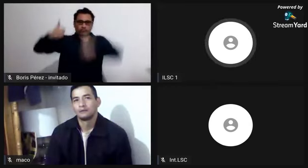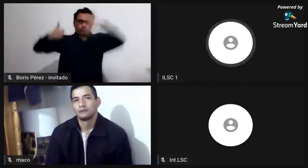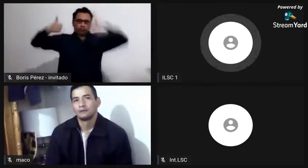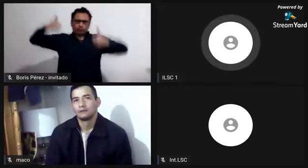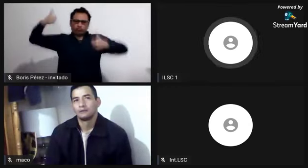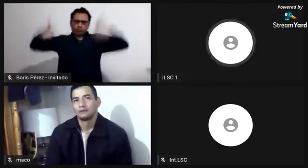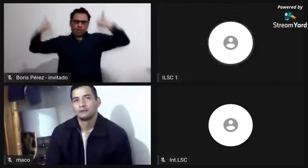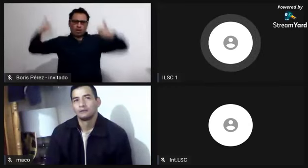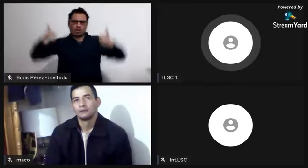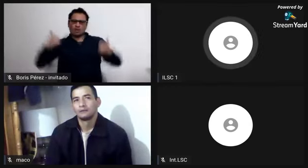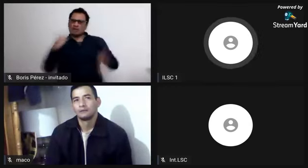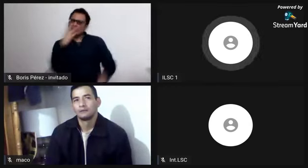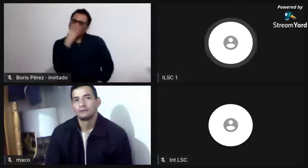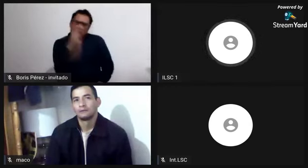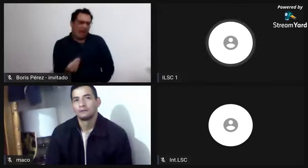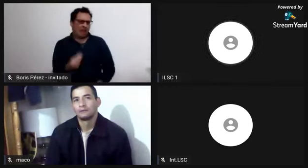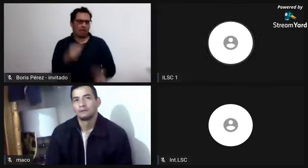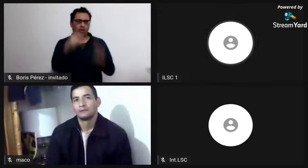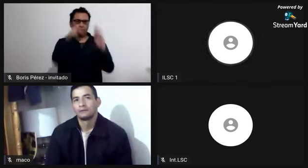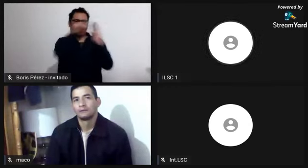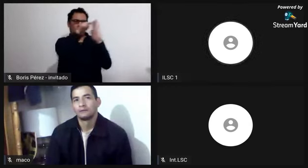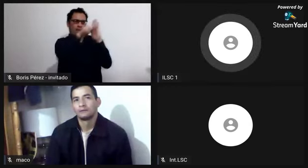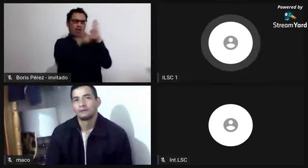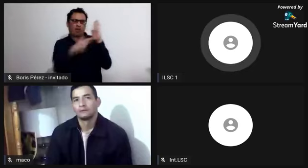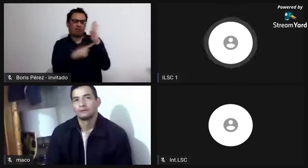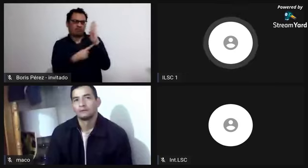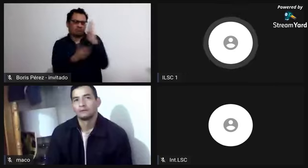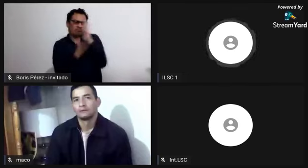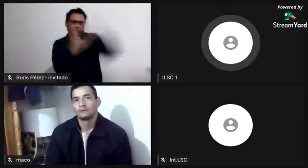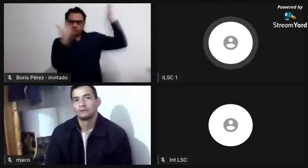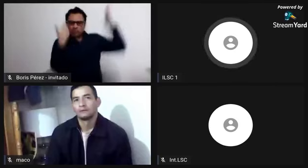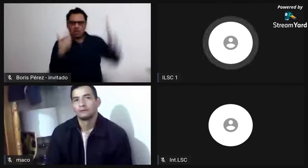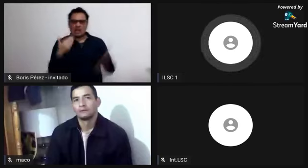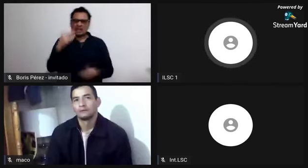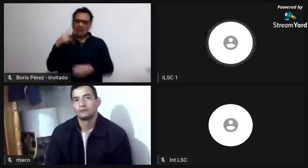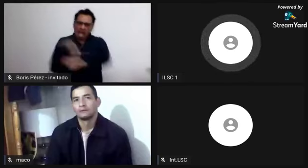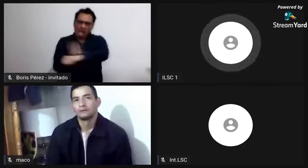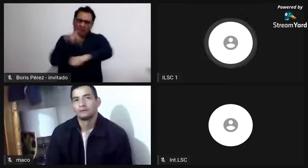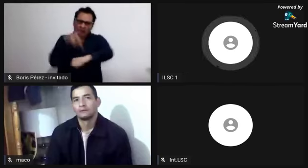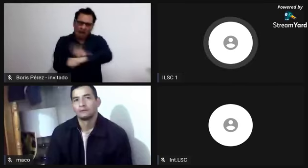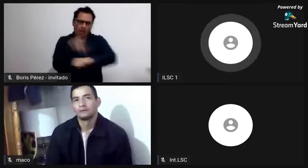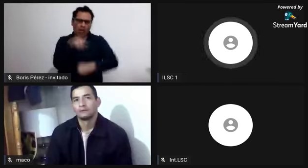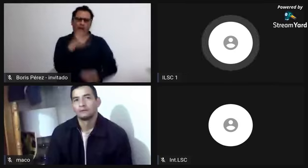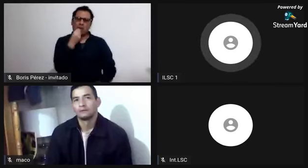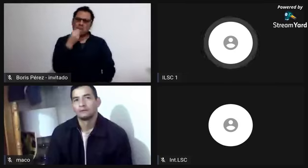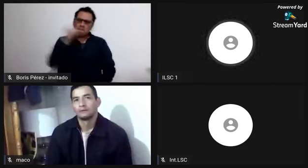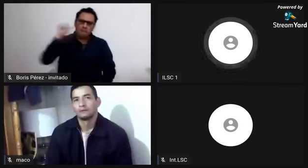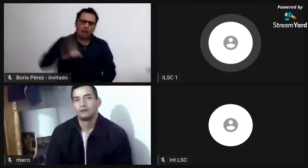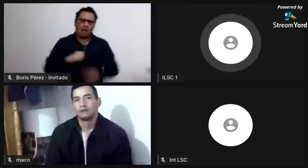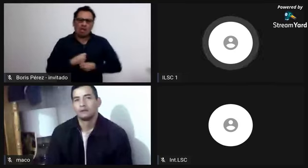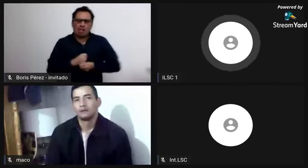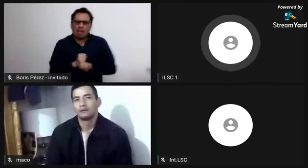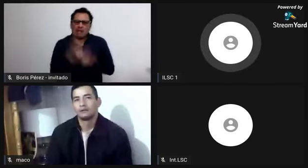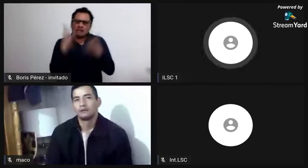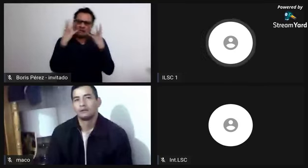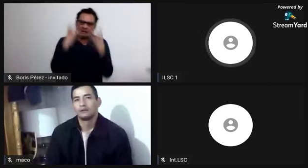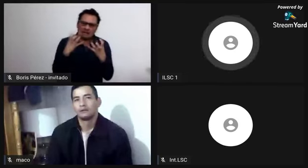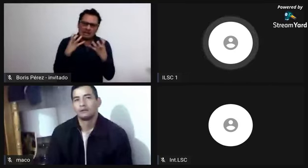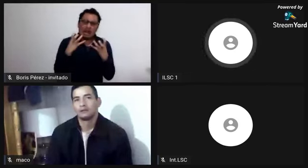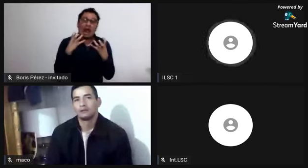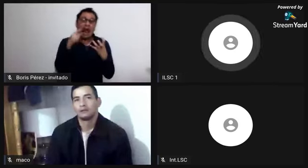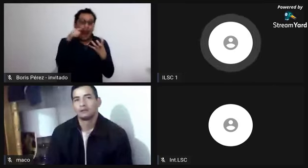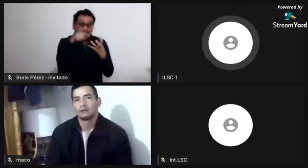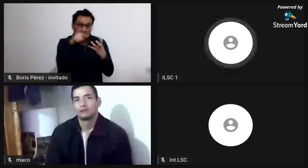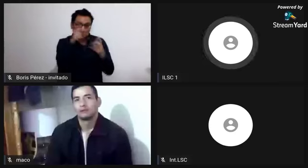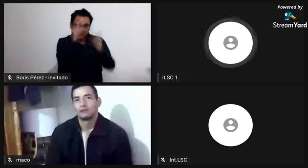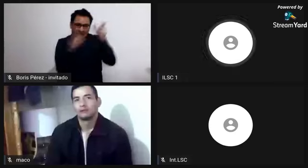ya dependía de esa negociación entre el amo y los esclavos, si ese hijo iba a pertenecer